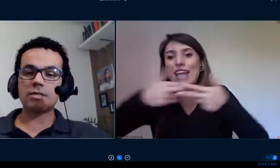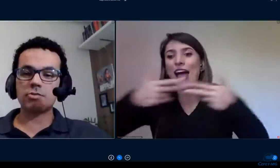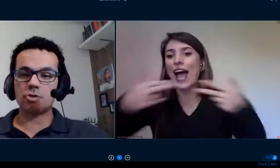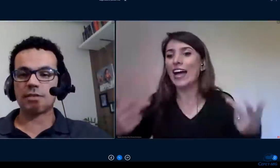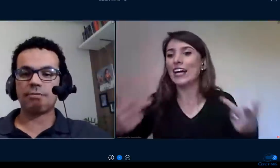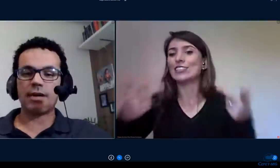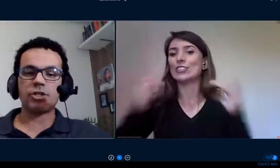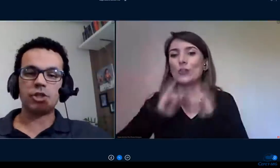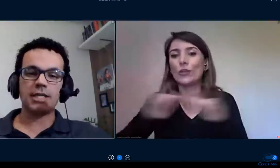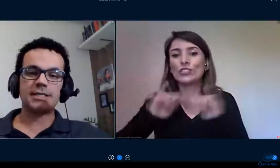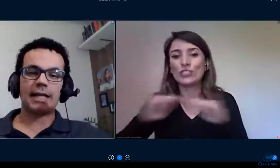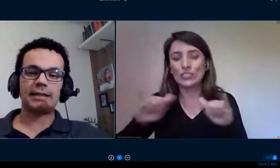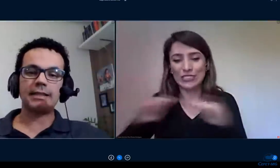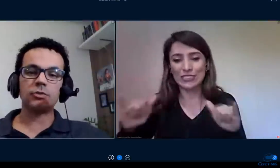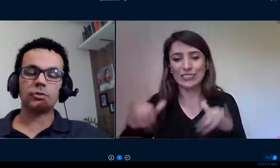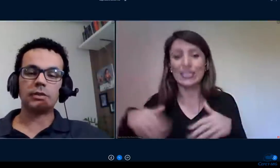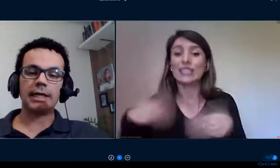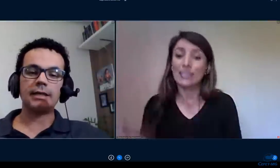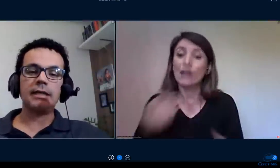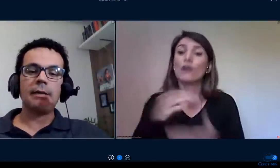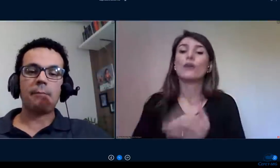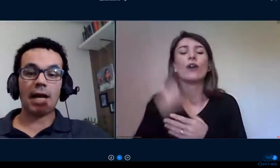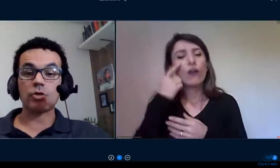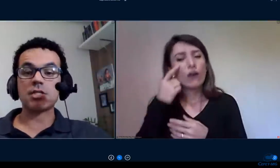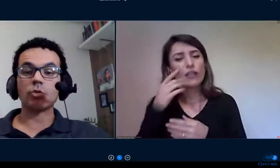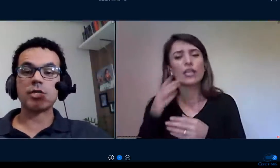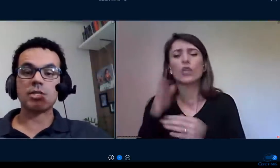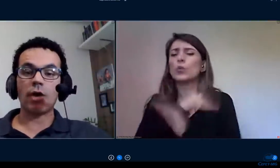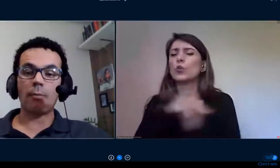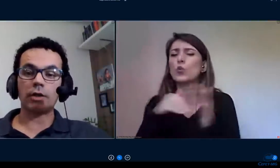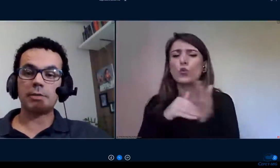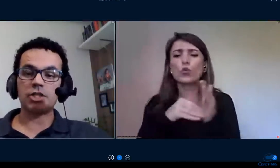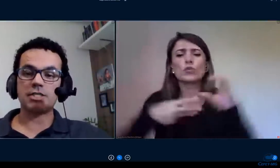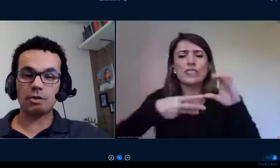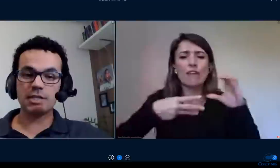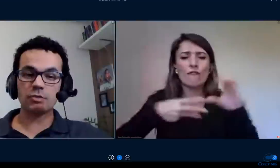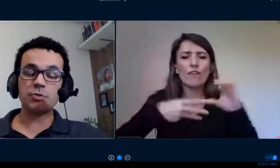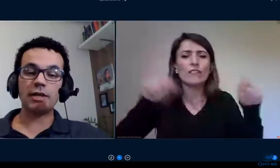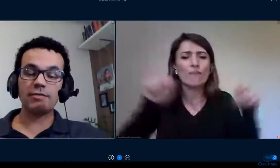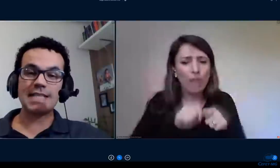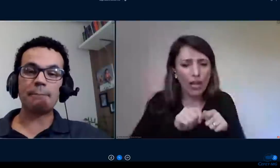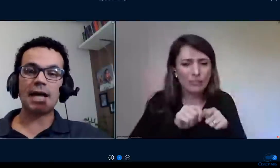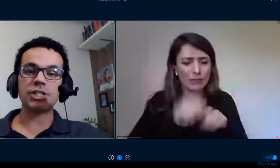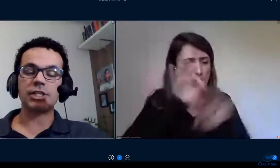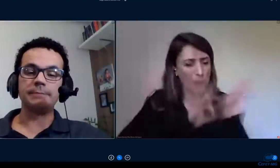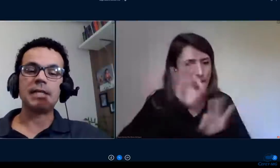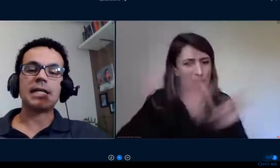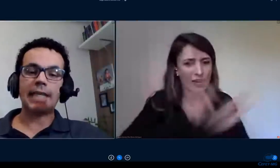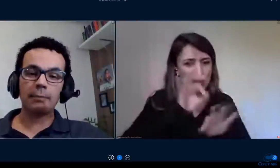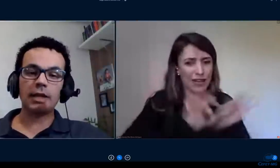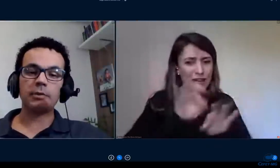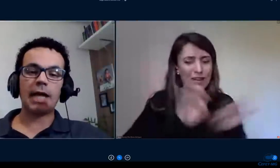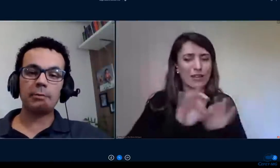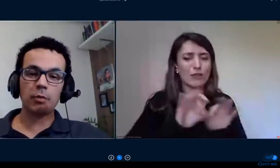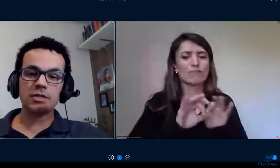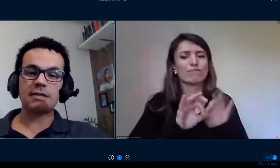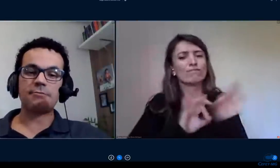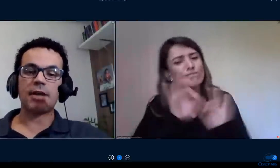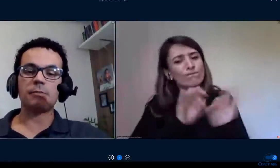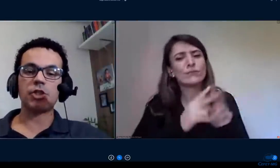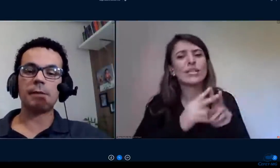os passos que o Cefete MG está dando para a adoção do ensino remoto emergencial estão disponíveis na página www